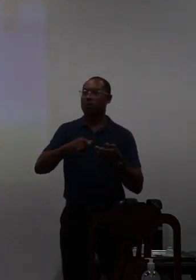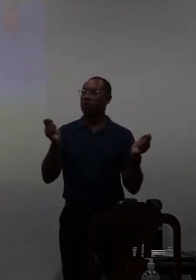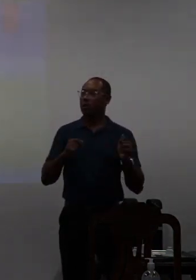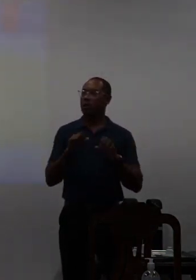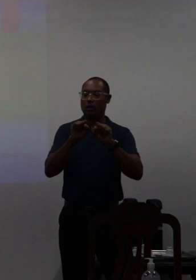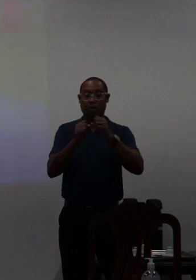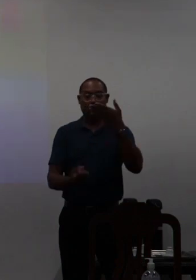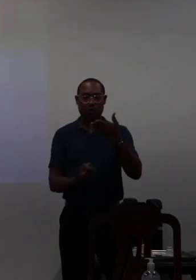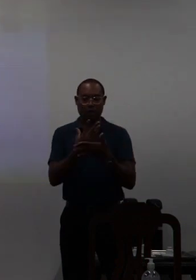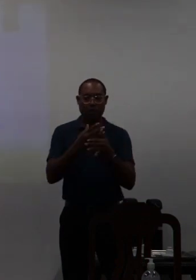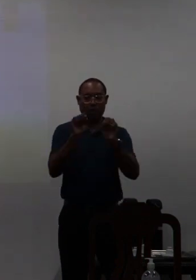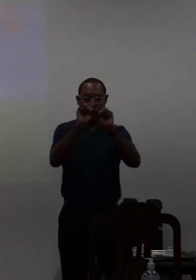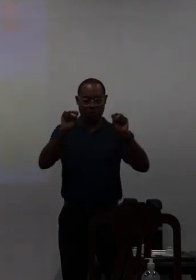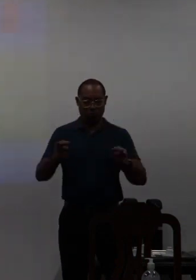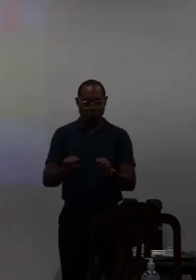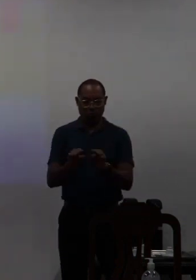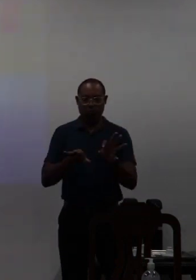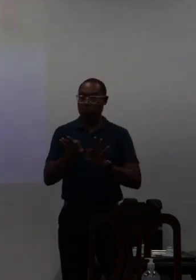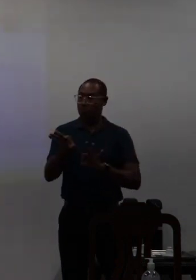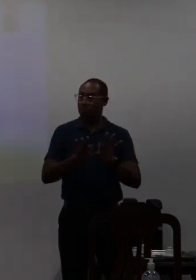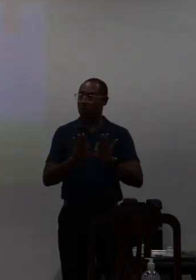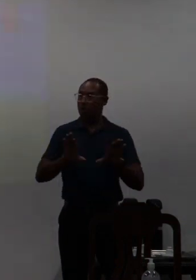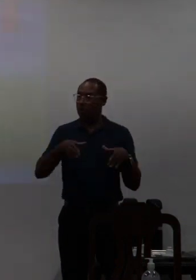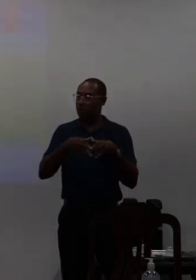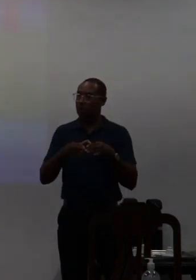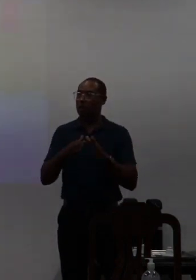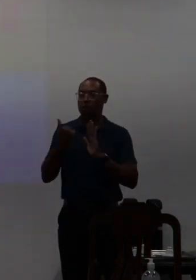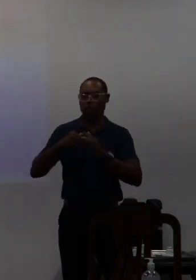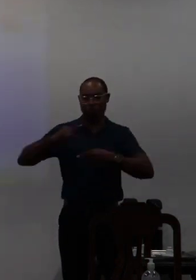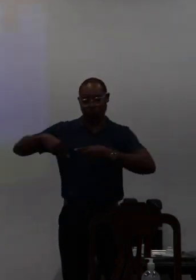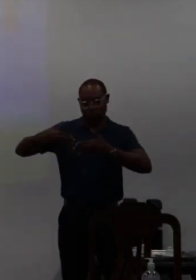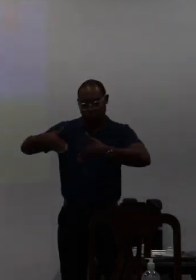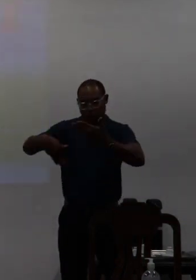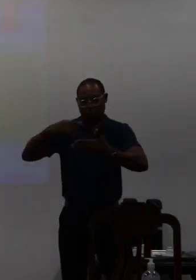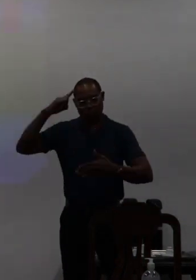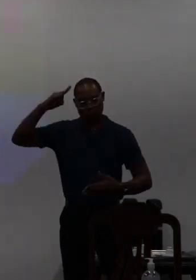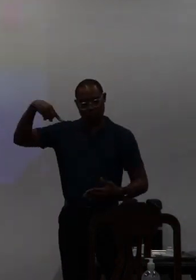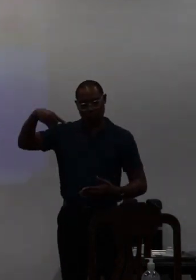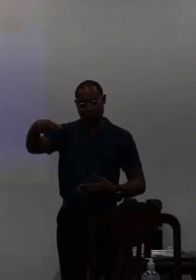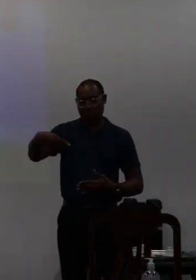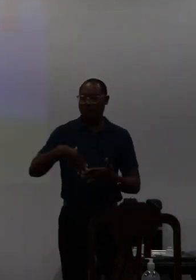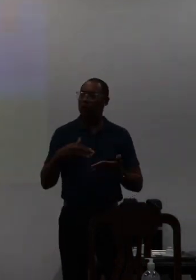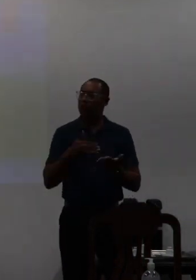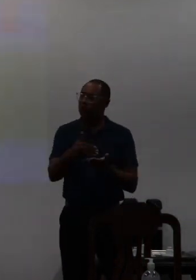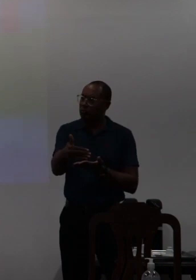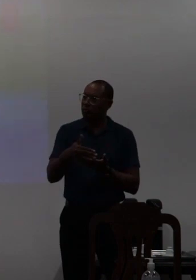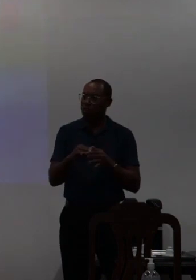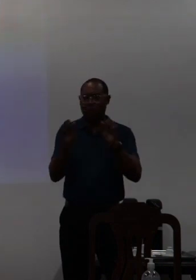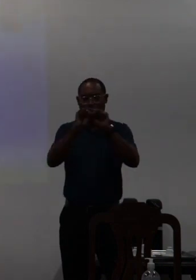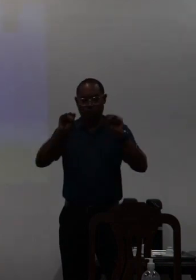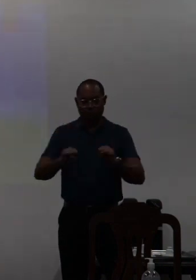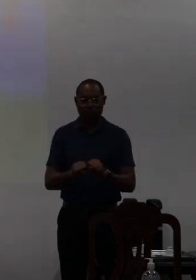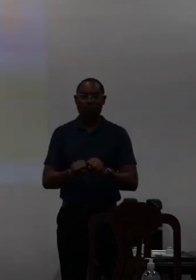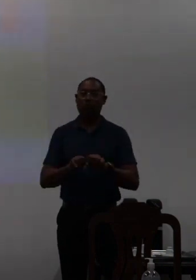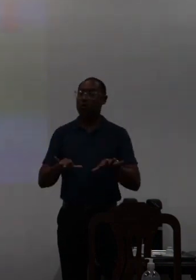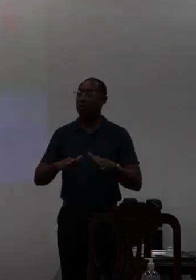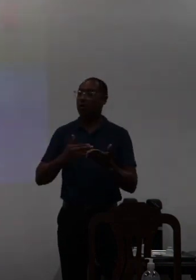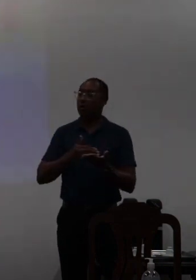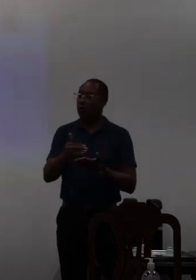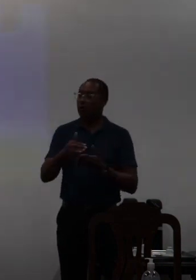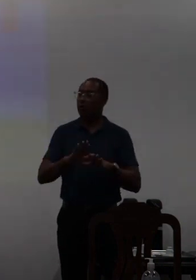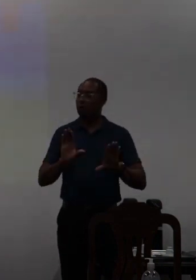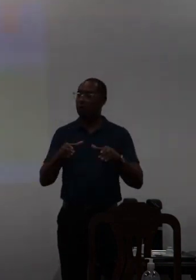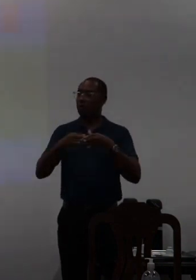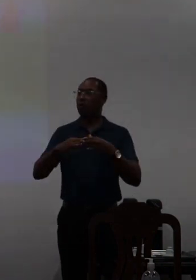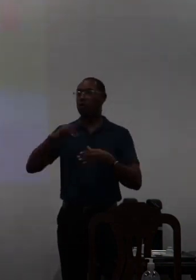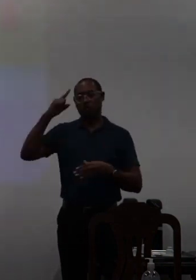um sistema e aí esse sistema como conjunto de ótimas está certo não um sistema eletrônico sistema como